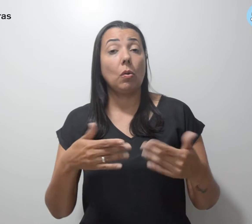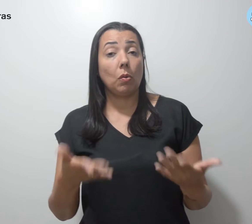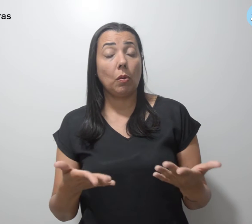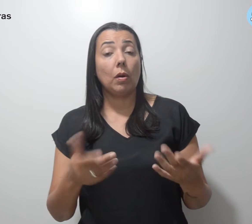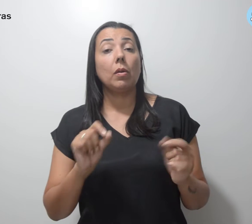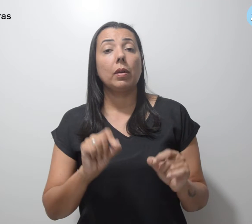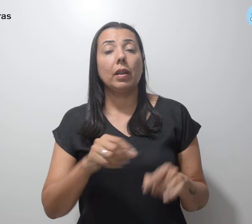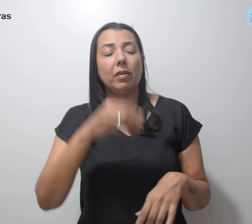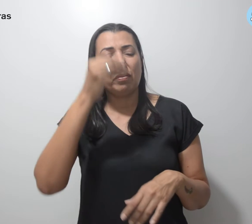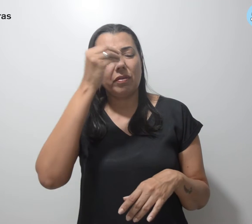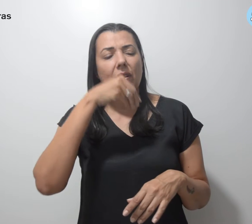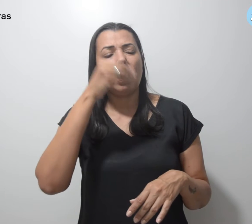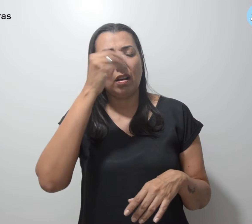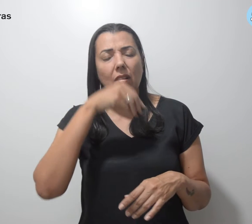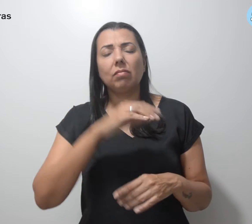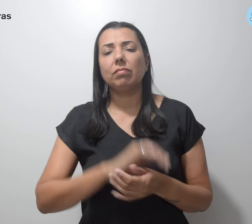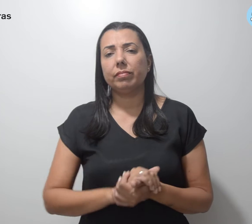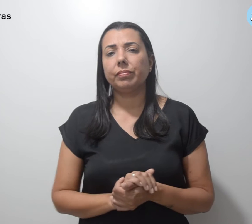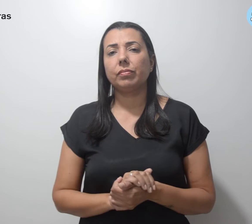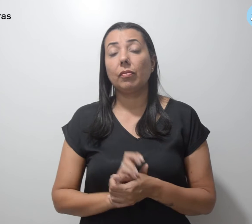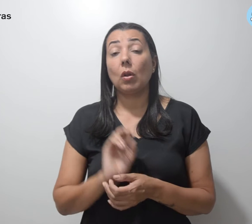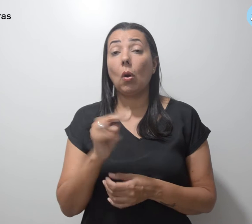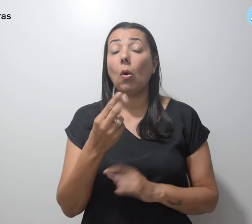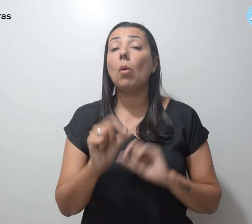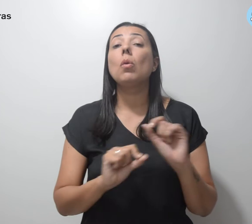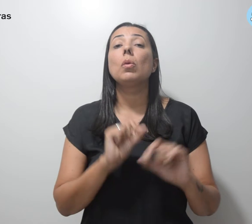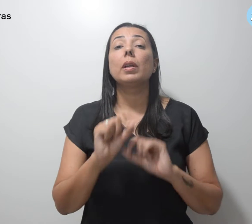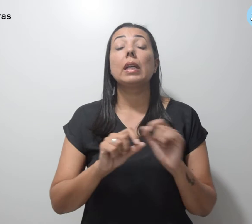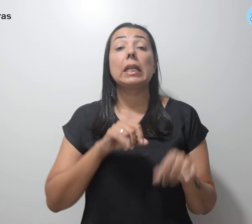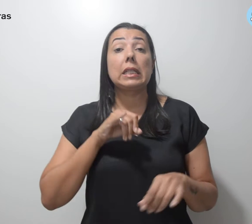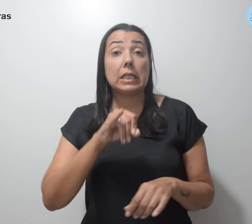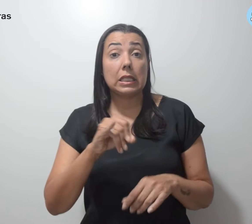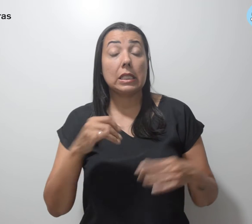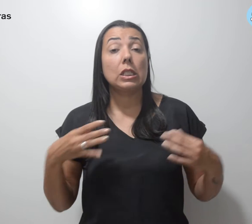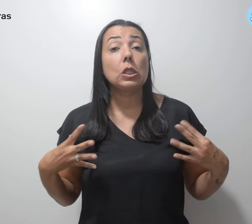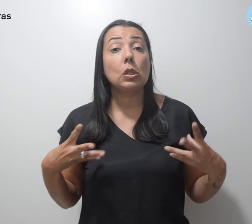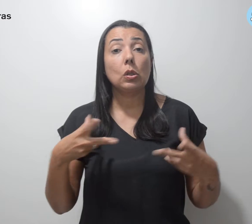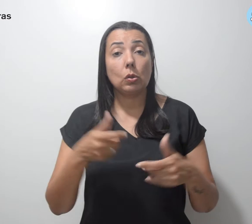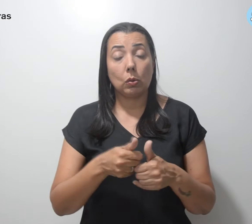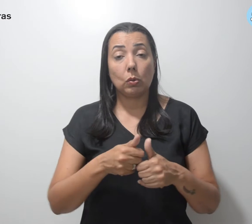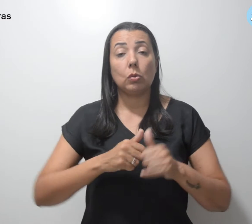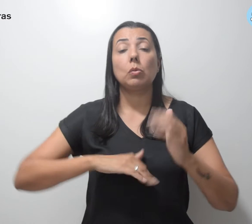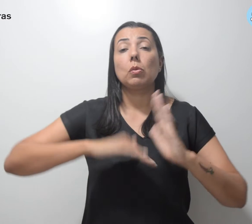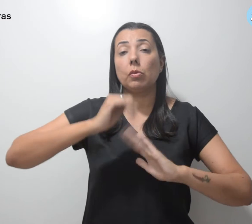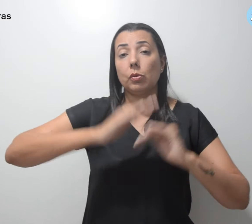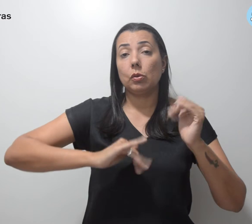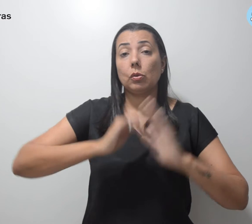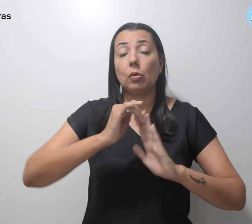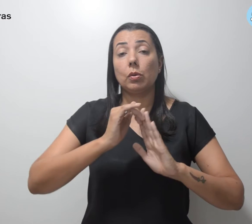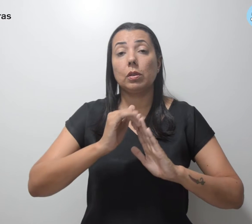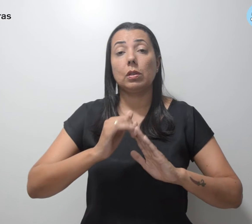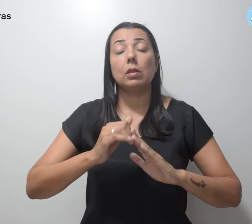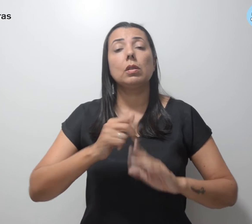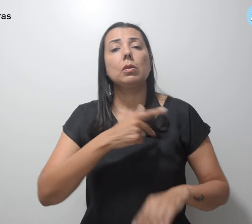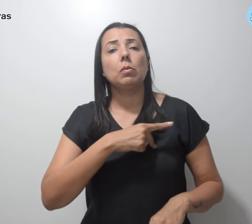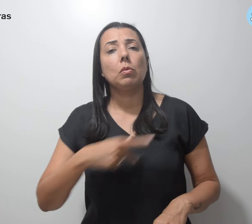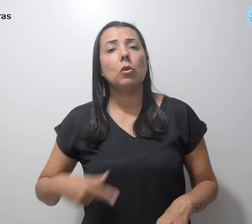fragilizado. Ou seja, se todos os cargos públicos forem ocupados por